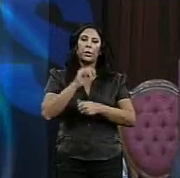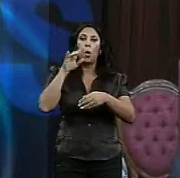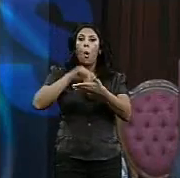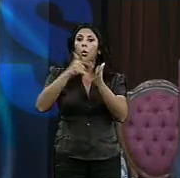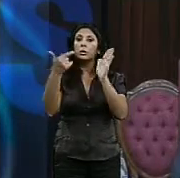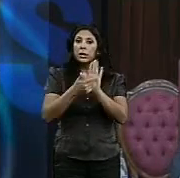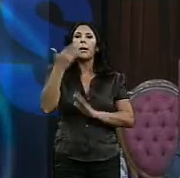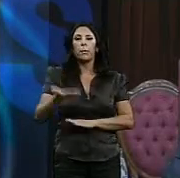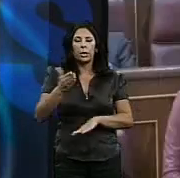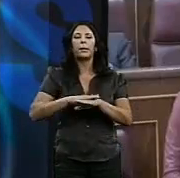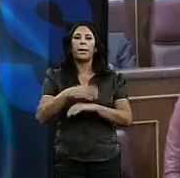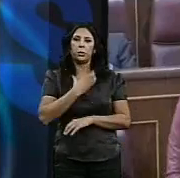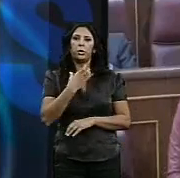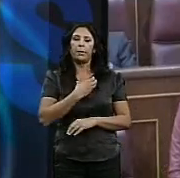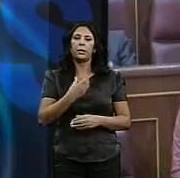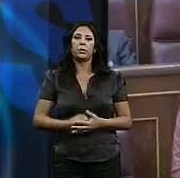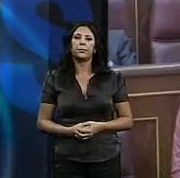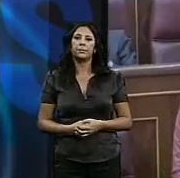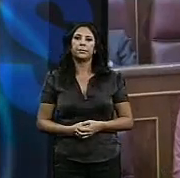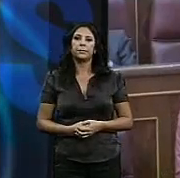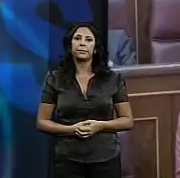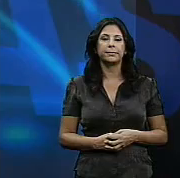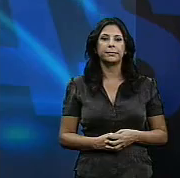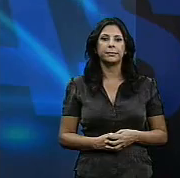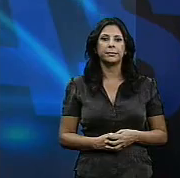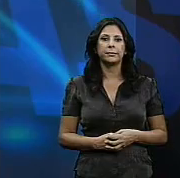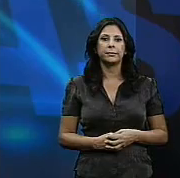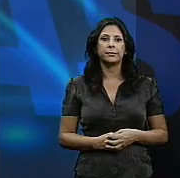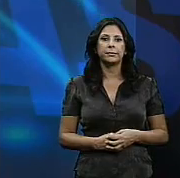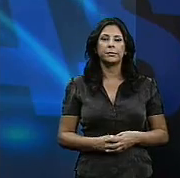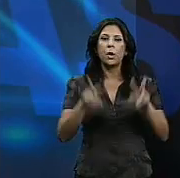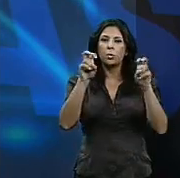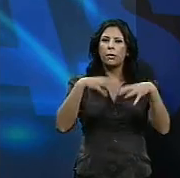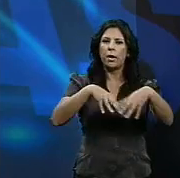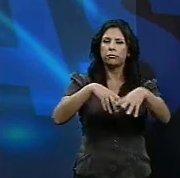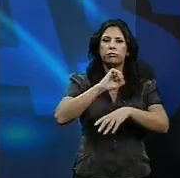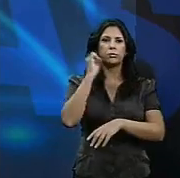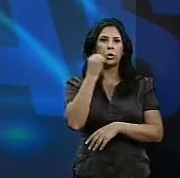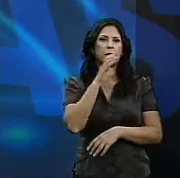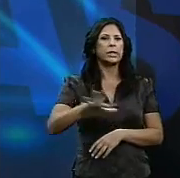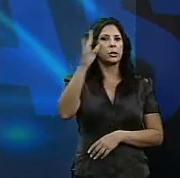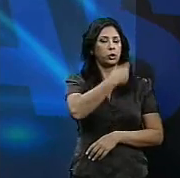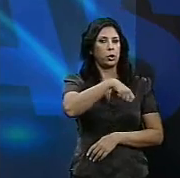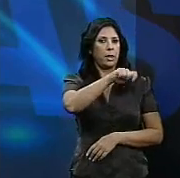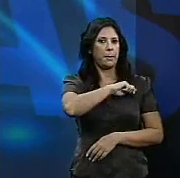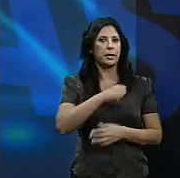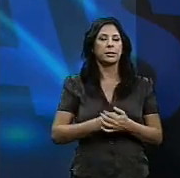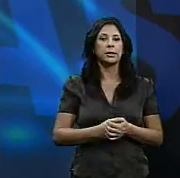para los ayuntamientos. Para mejorar esa coordinación de la que presume Nuevas movilizaciones en todo el territorio nacional es lo anunciado por